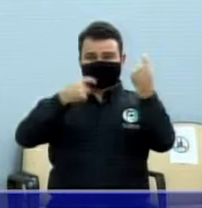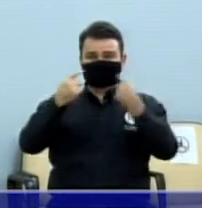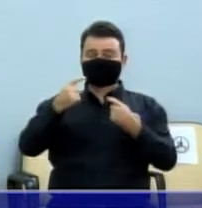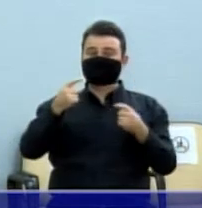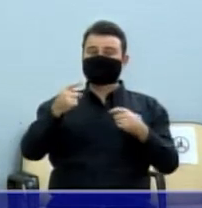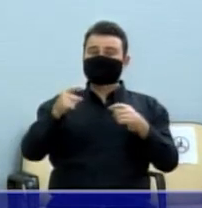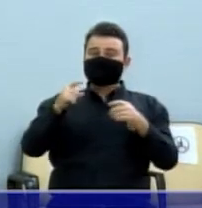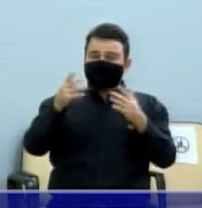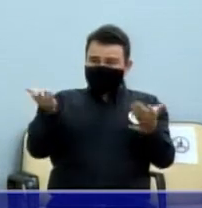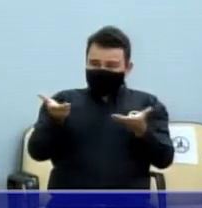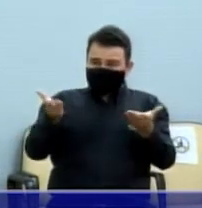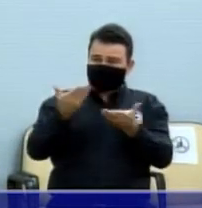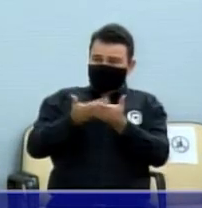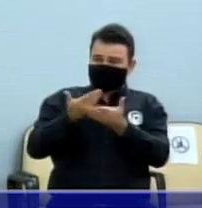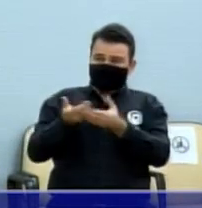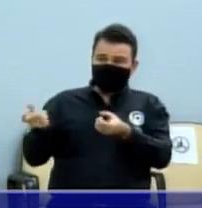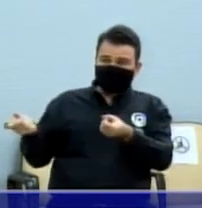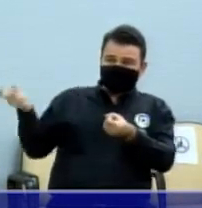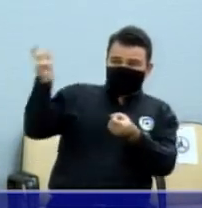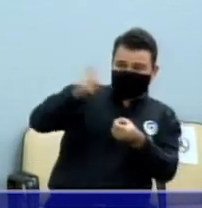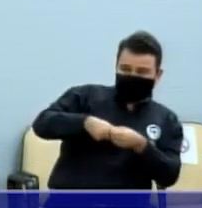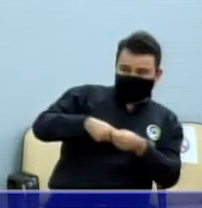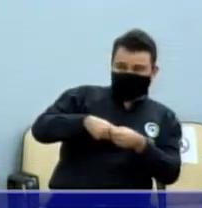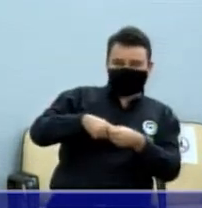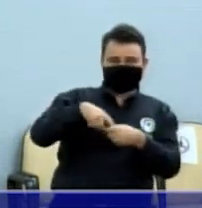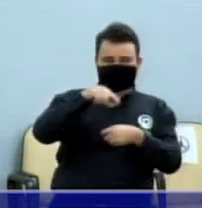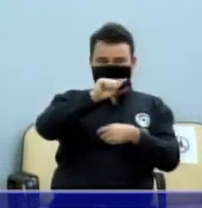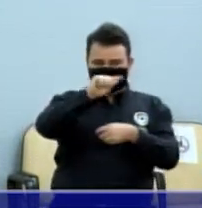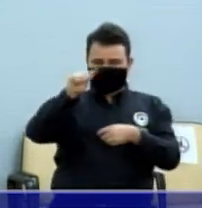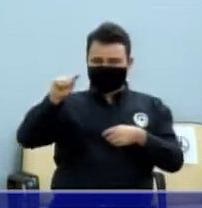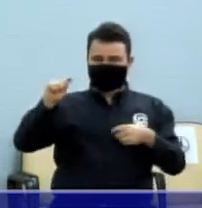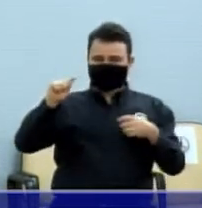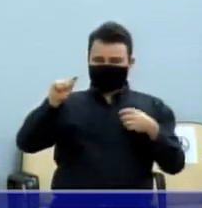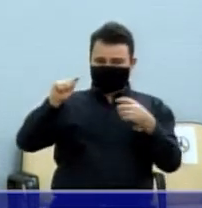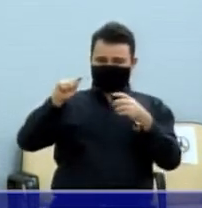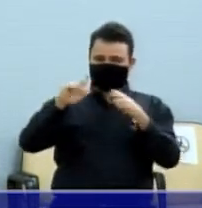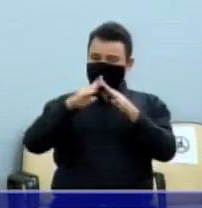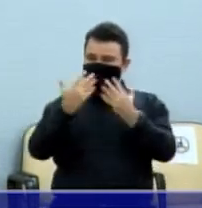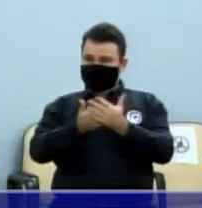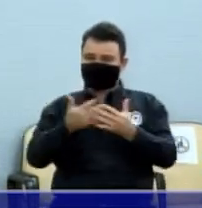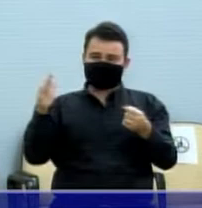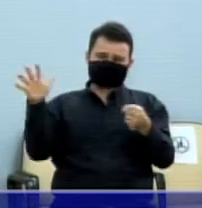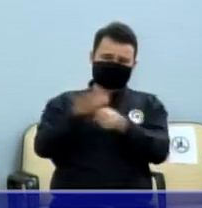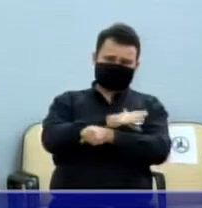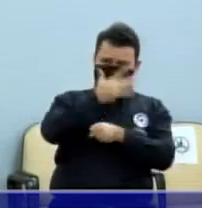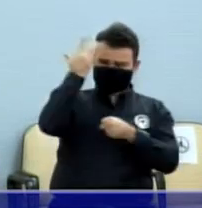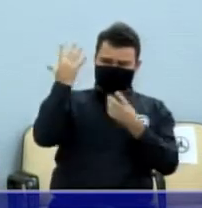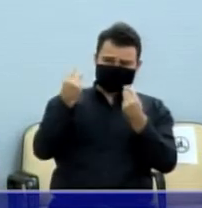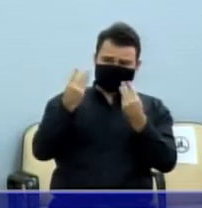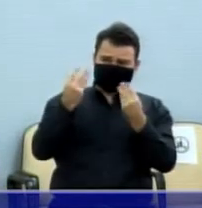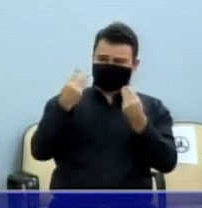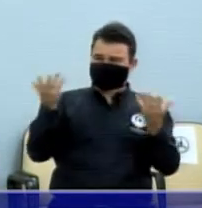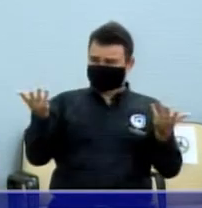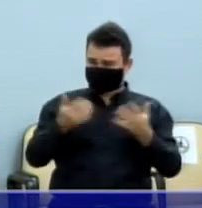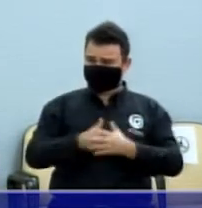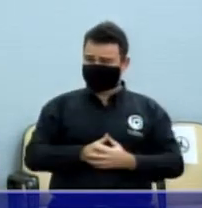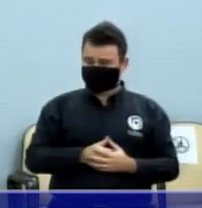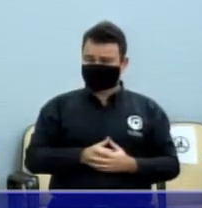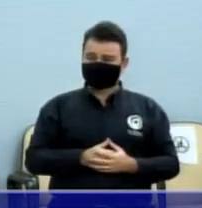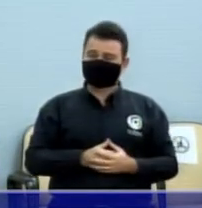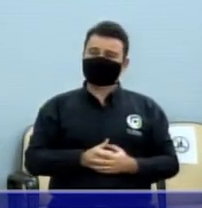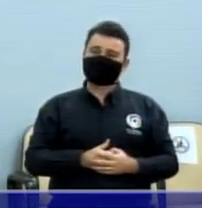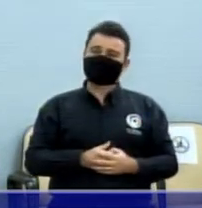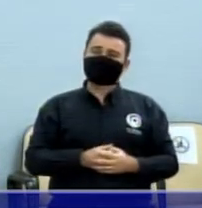criança. É tipo um inspetor ali, né? Como? Ó, branco. Os ônibus estaduais, todos, Karina,